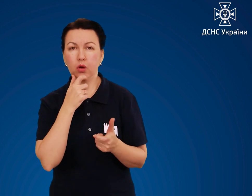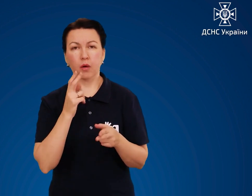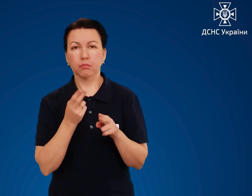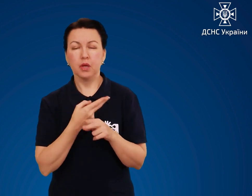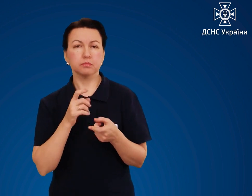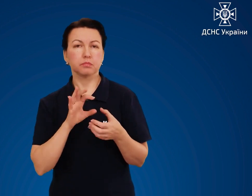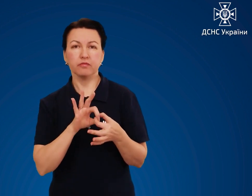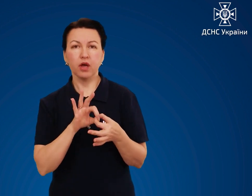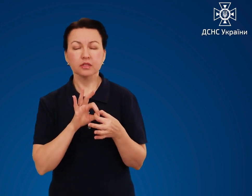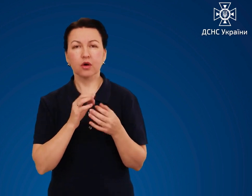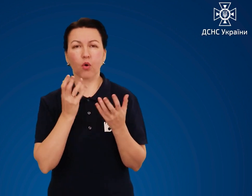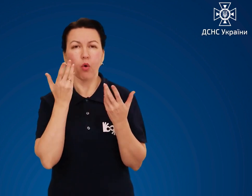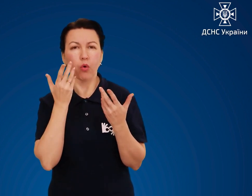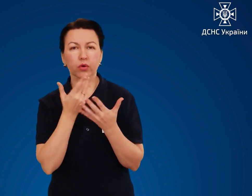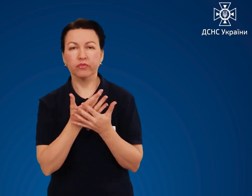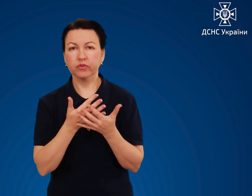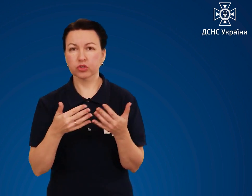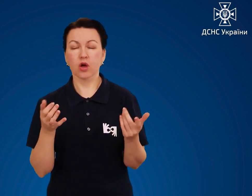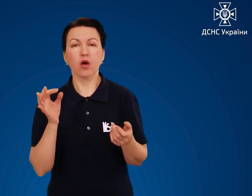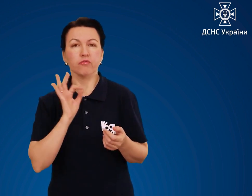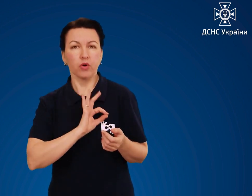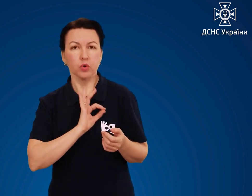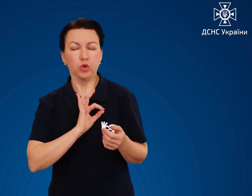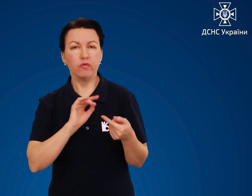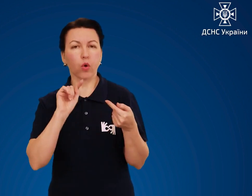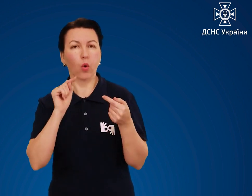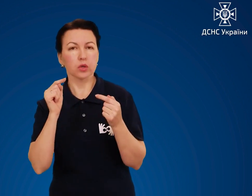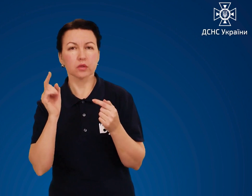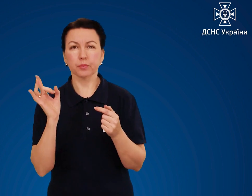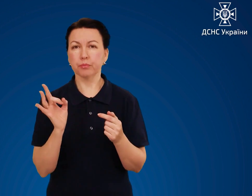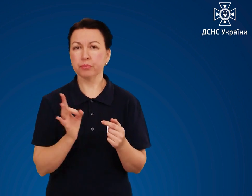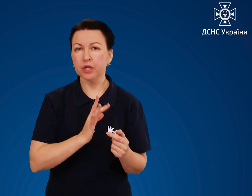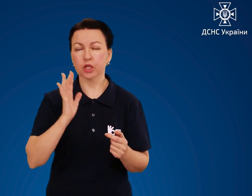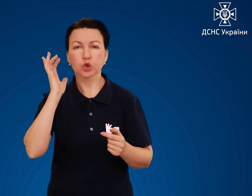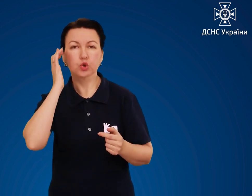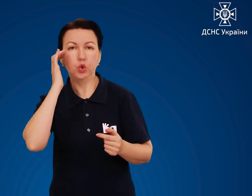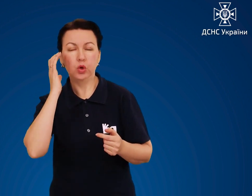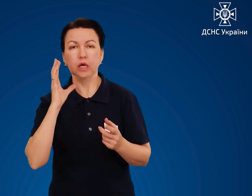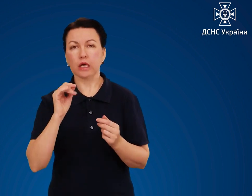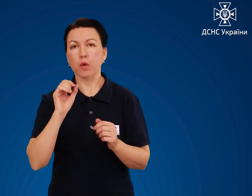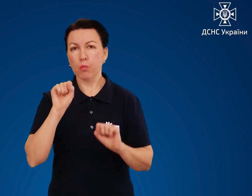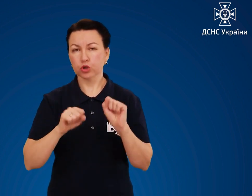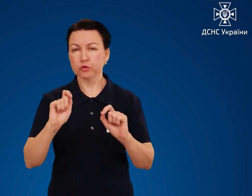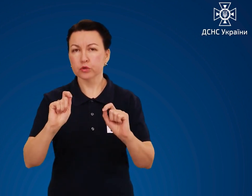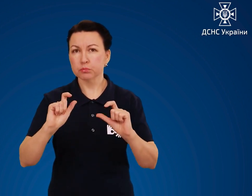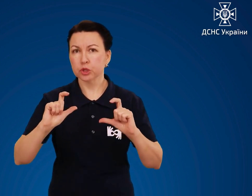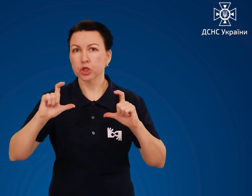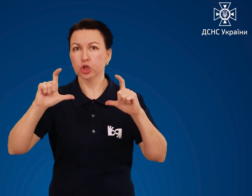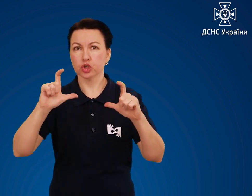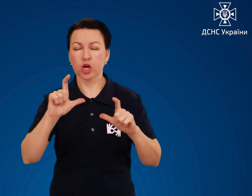з використанням контрасту білого і чорного кольорів та можливості збільшення шрифтів тощо.